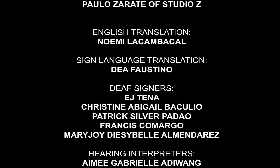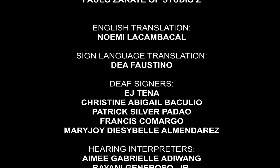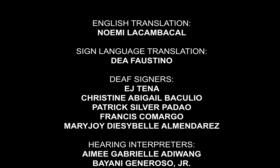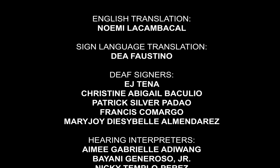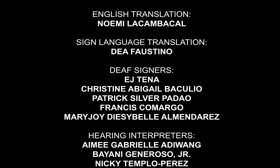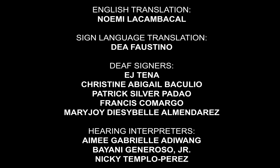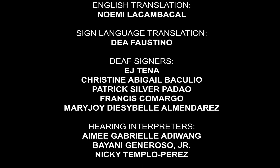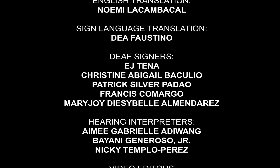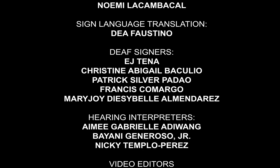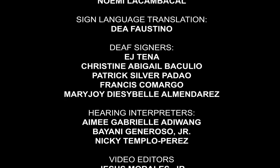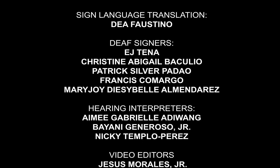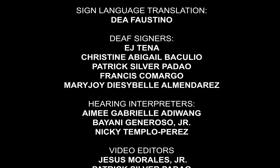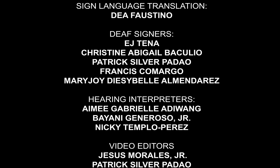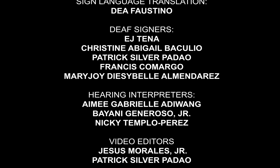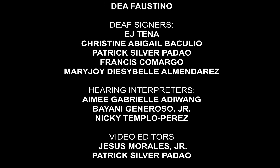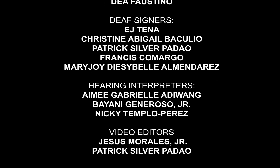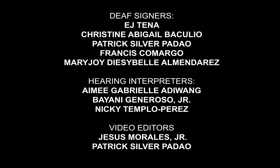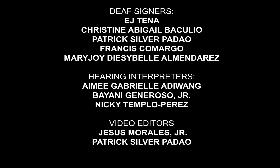GORIYA GURIYA'yacak Nhi Jud Diyo ba